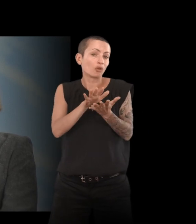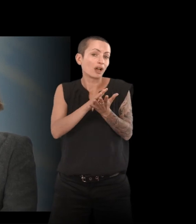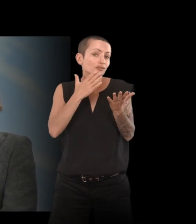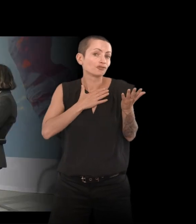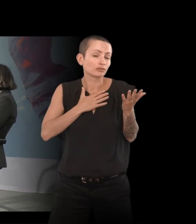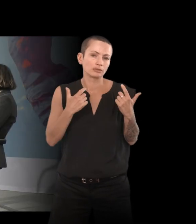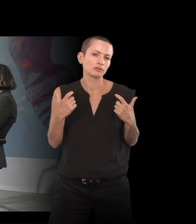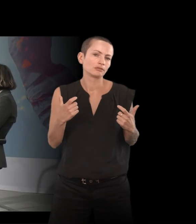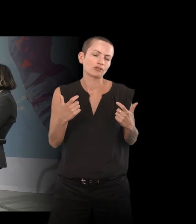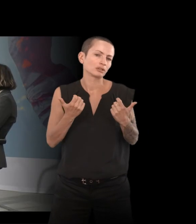je suis toujours tombée sur des services